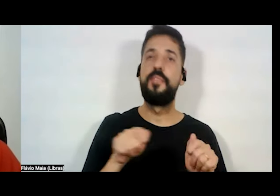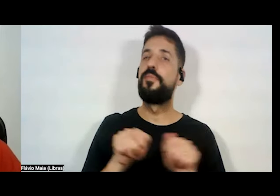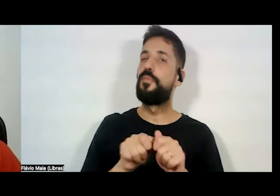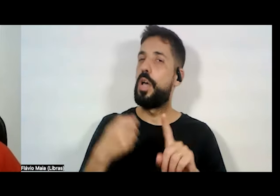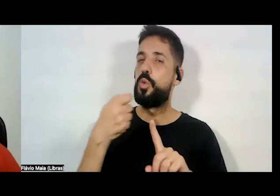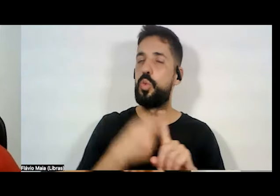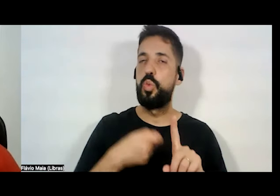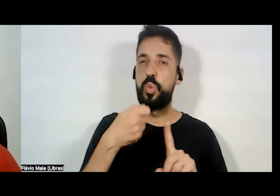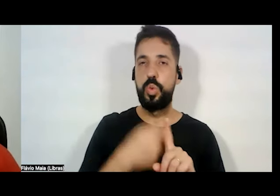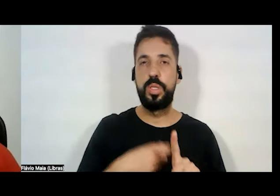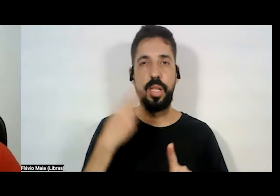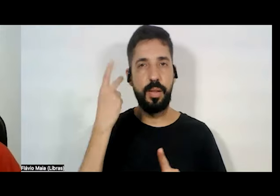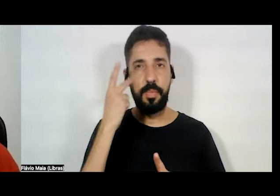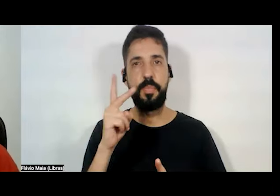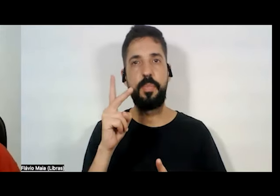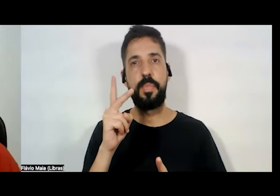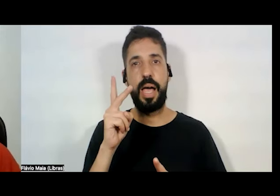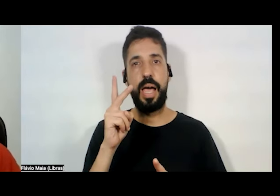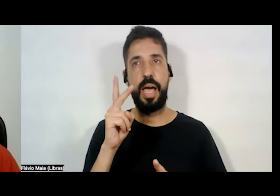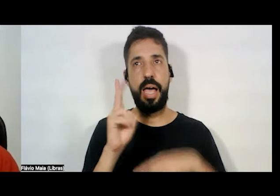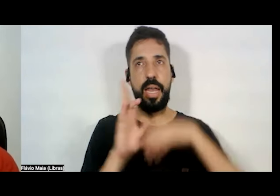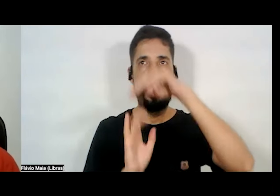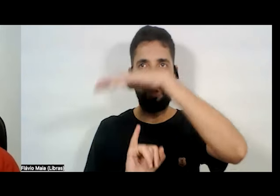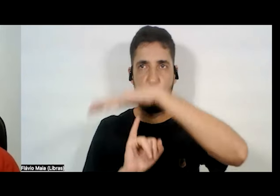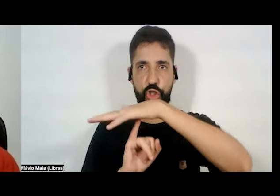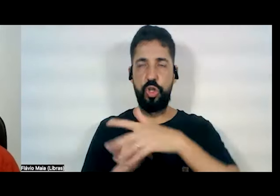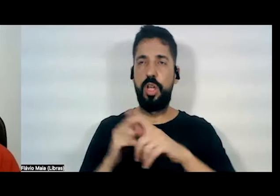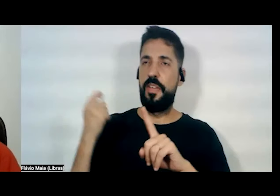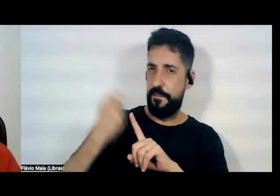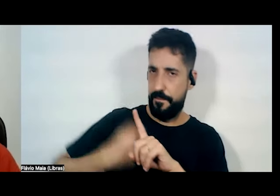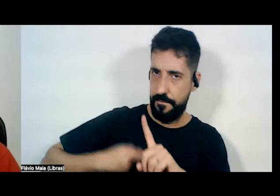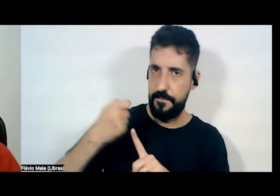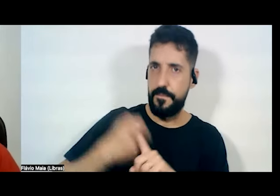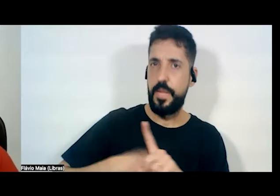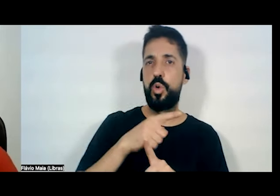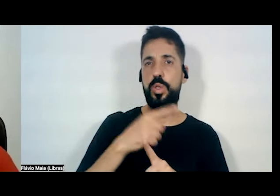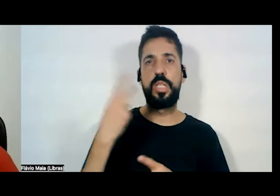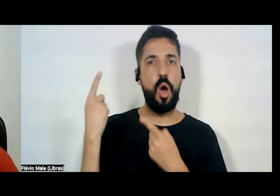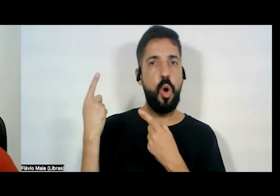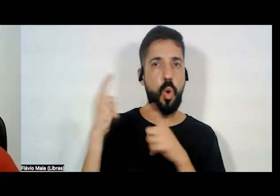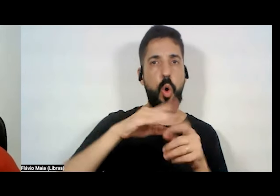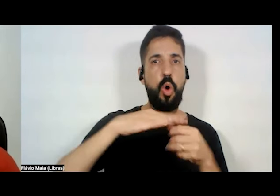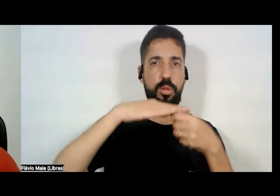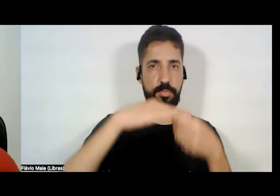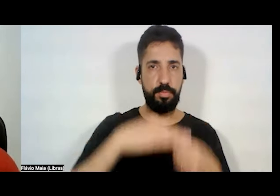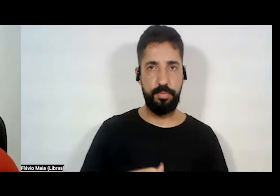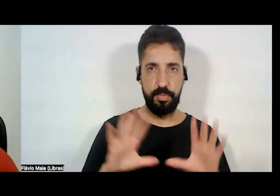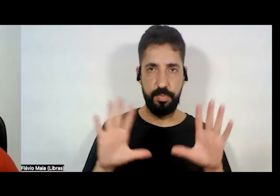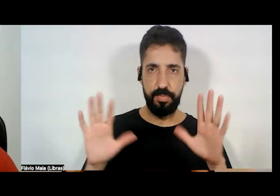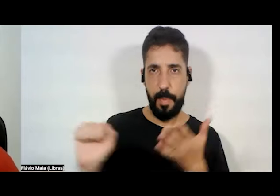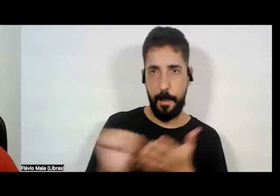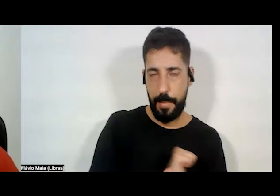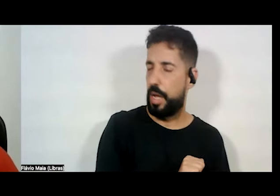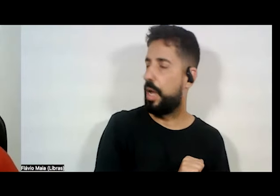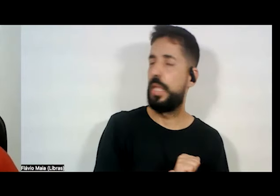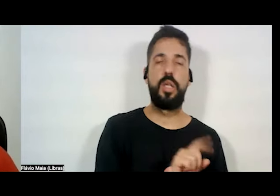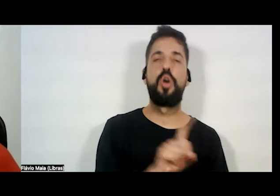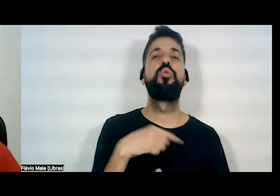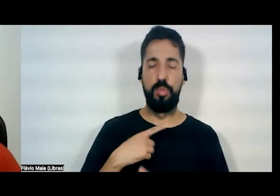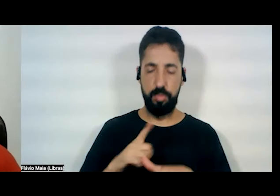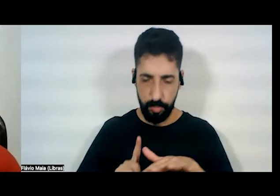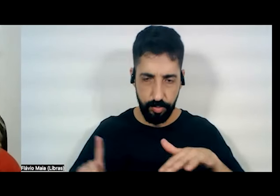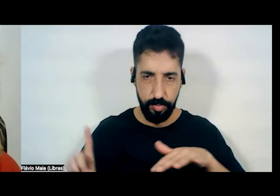institucionalmente enfrentarmos este apagamento e termos direito de ocupar estes espaços institucionais.